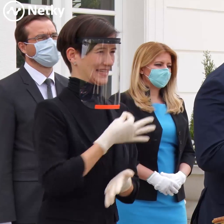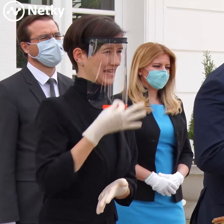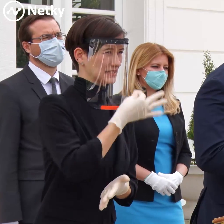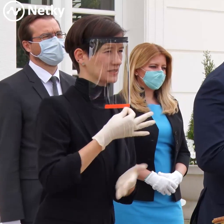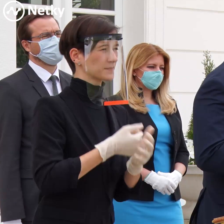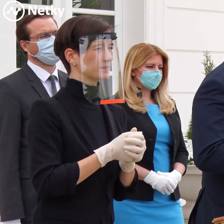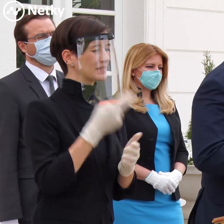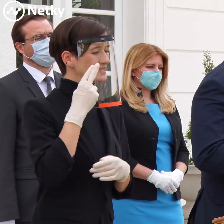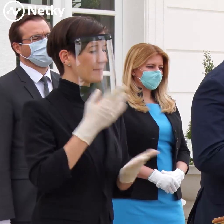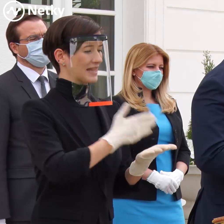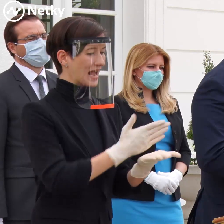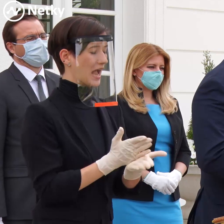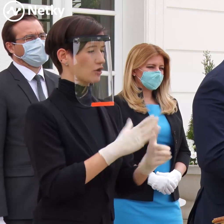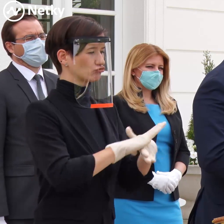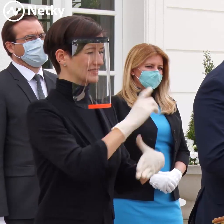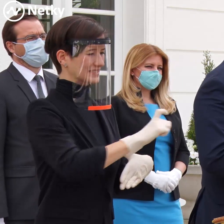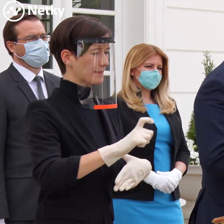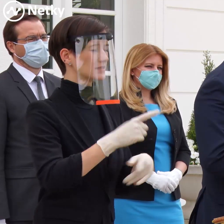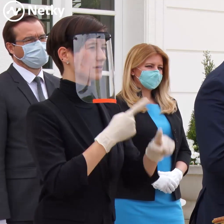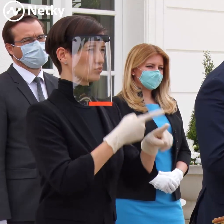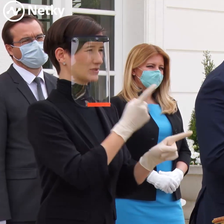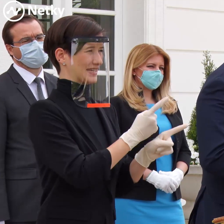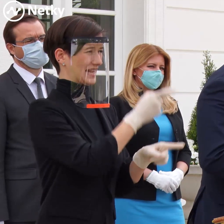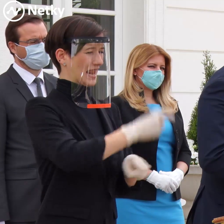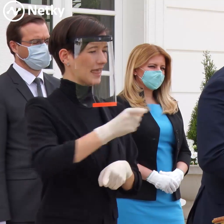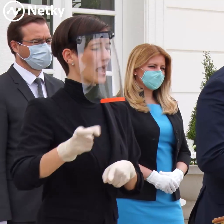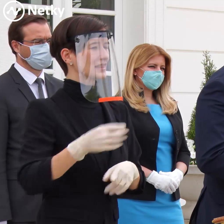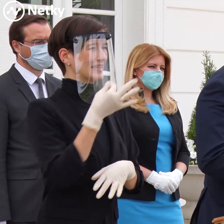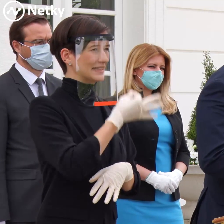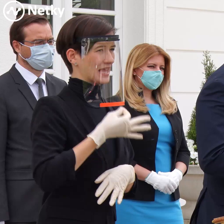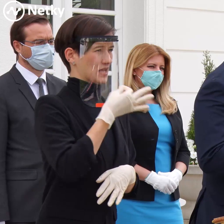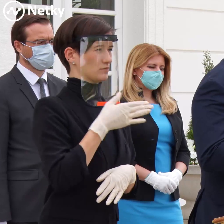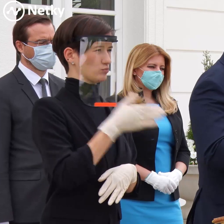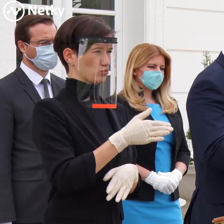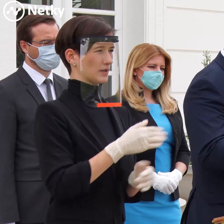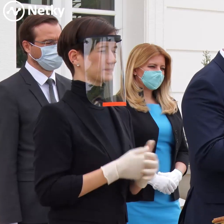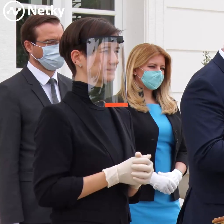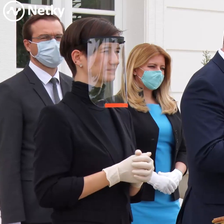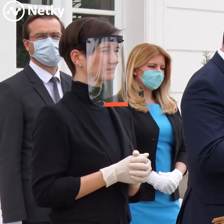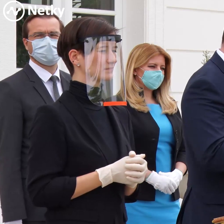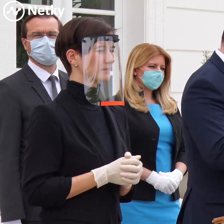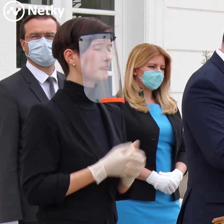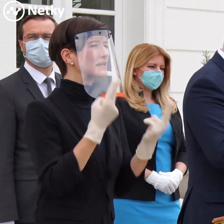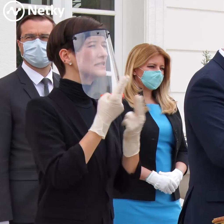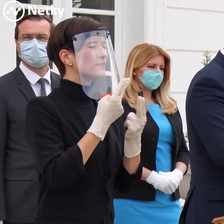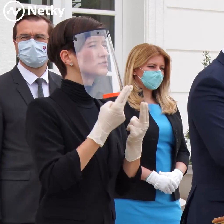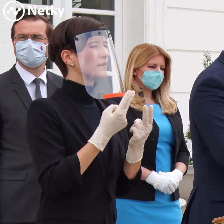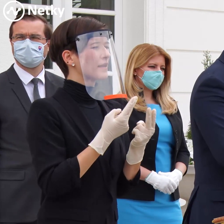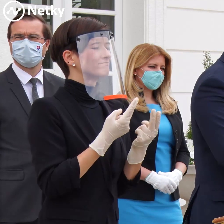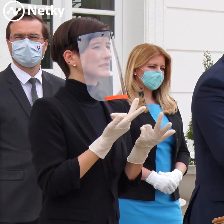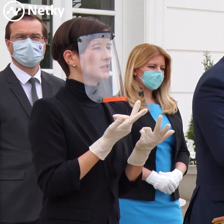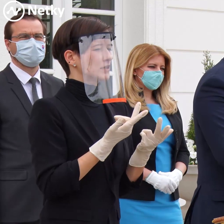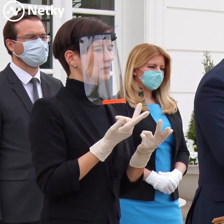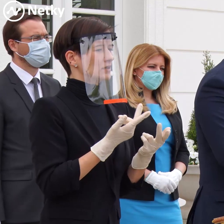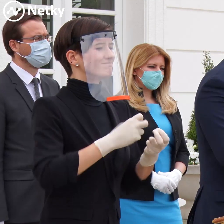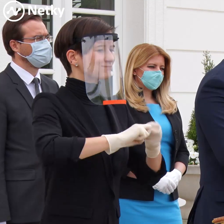každý zamestnanec a každý klient bude otestovaný. Samozrejme môže sa stať to, aby len z hľadiska toho procesu, že ako